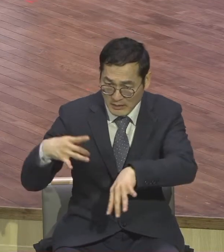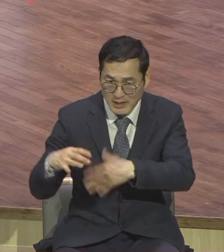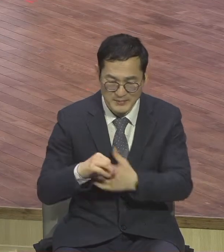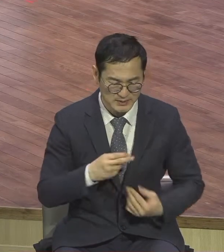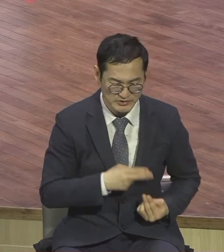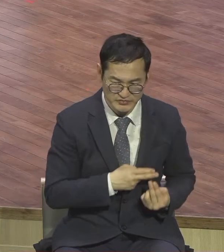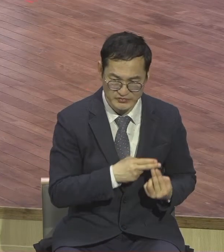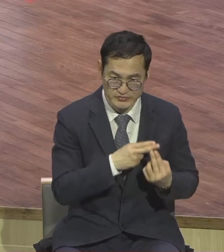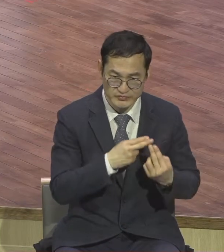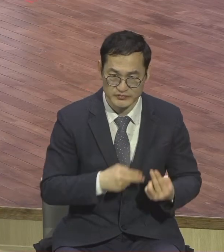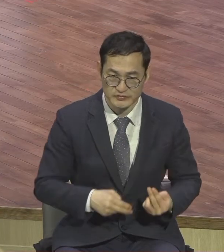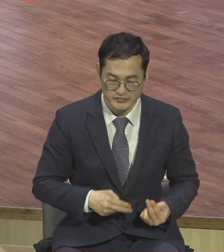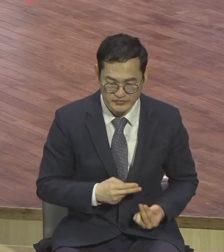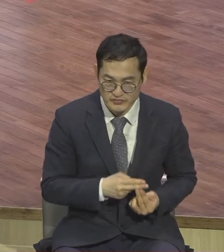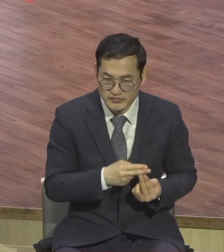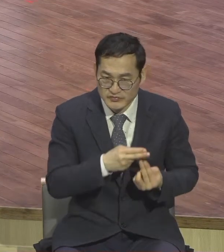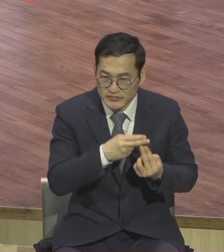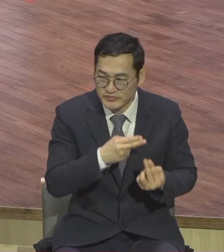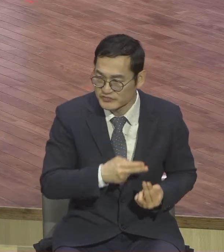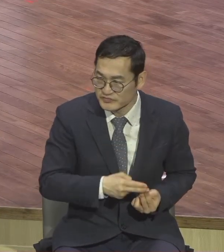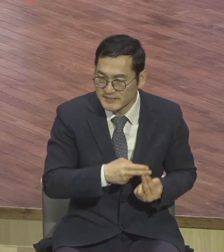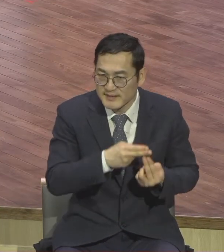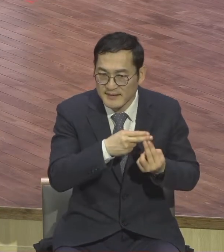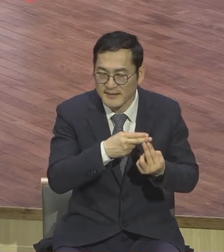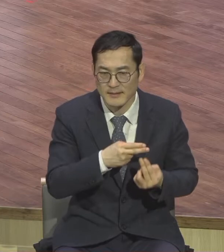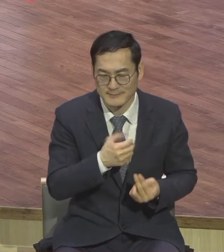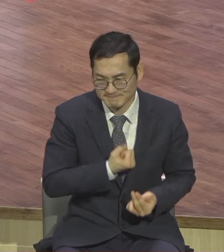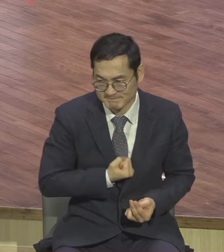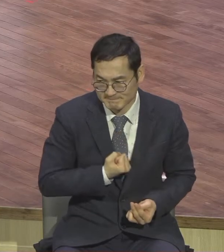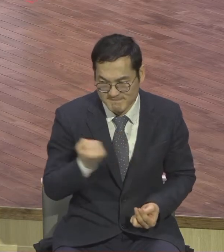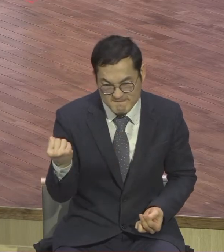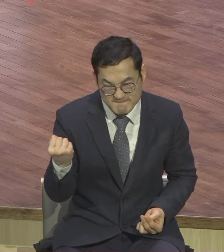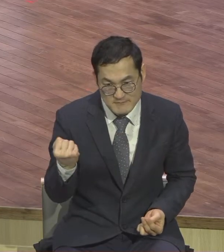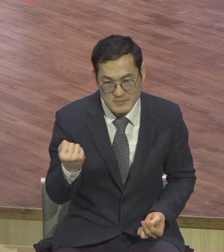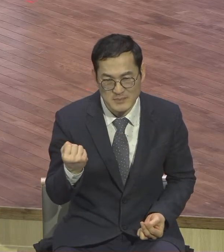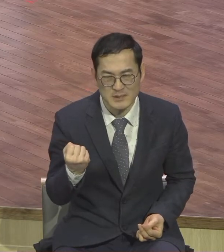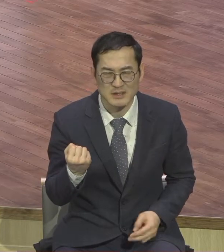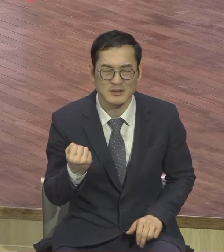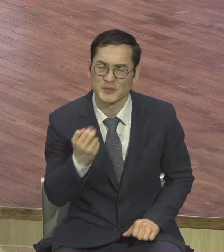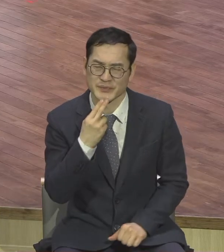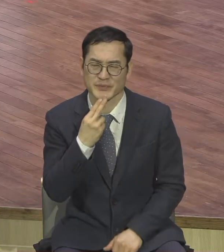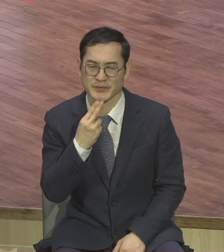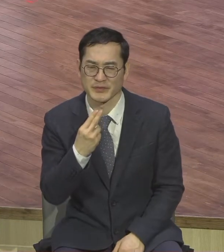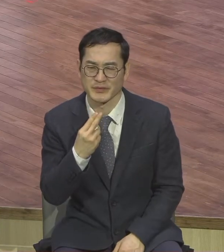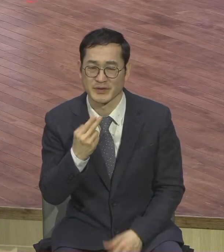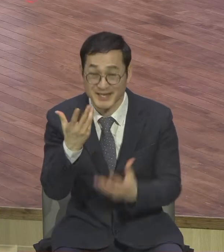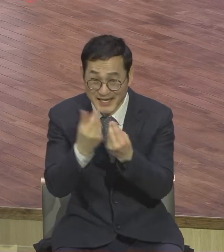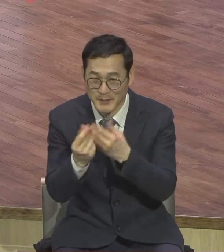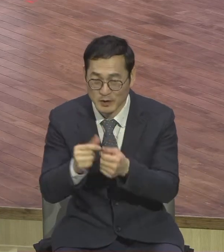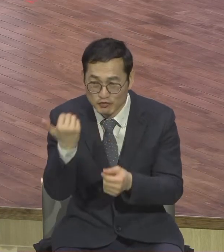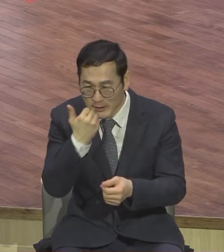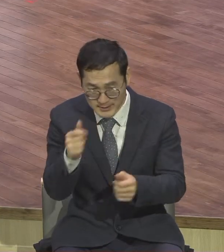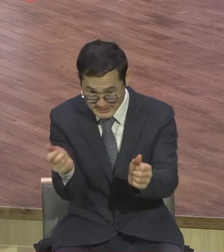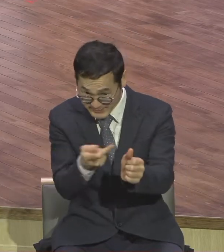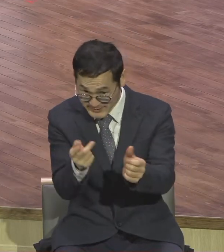확인해 보면요 안 잃을 때가 많아요 누가 이간식이거든 중간에 마귀 신분을 하시니까 어이 정무사들 누가